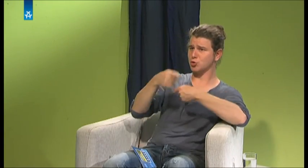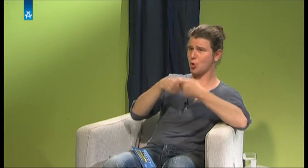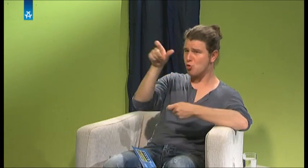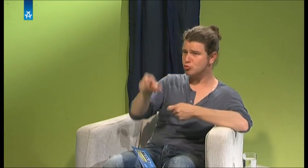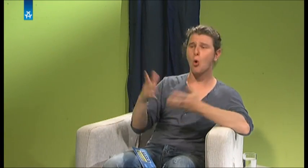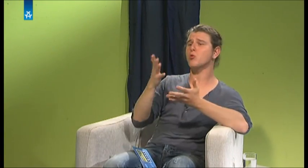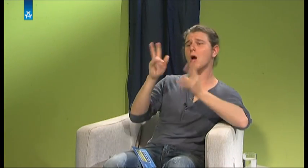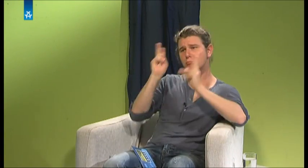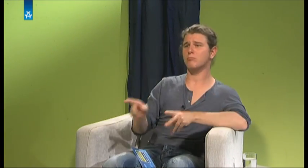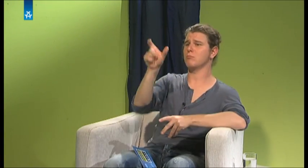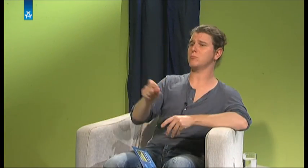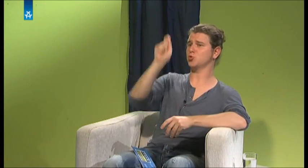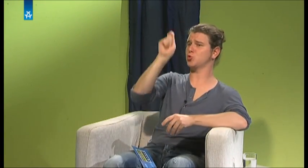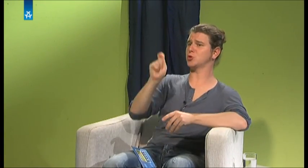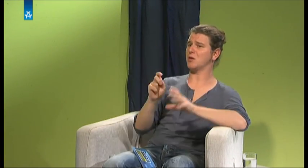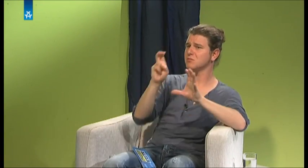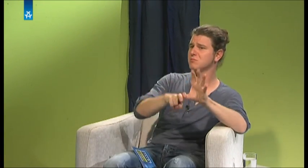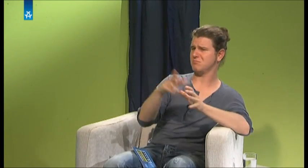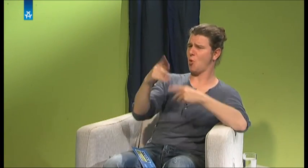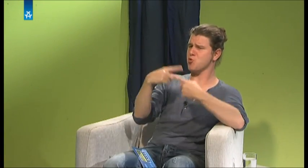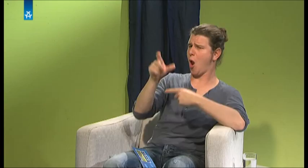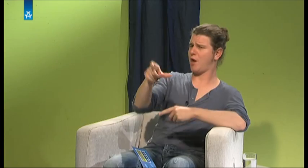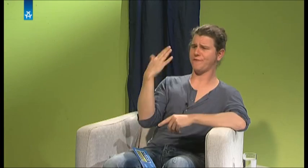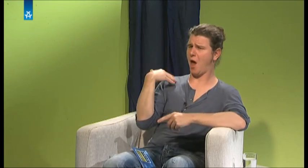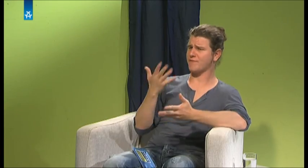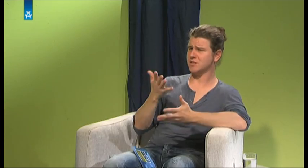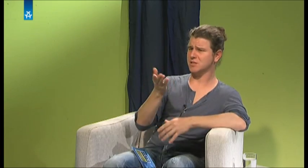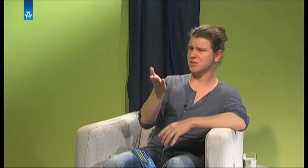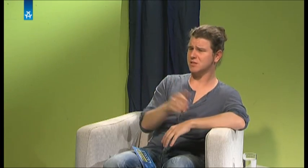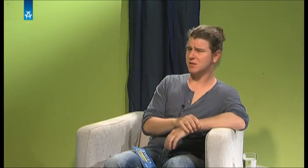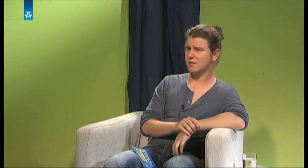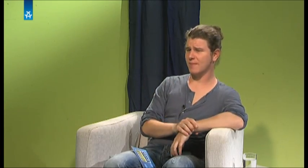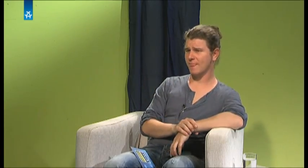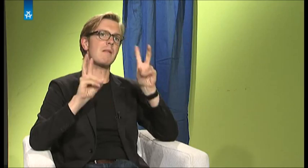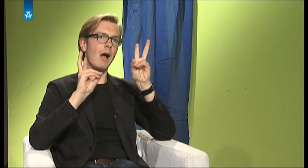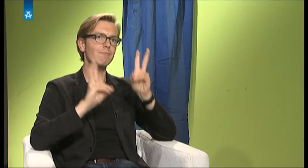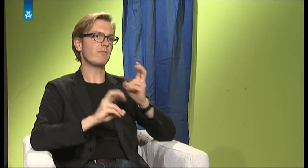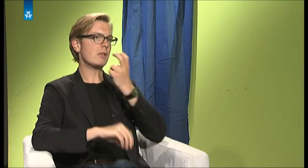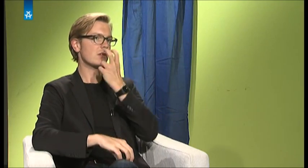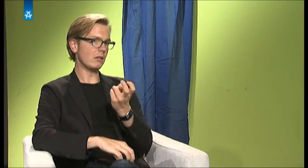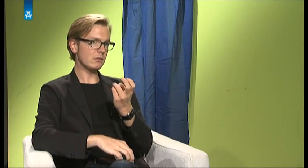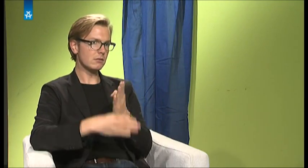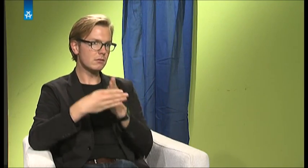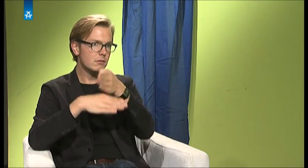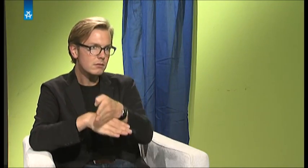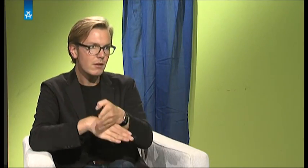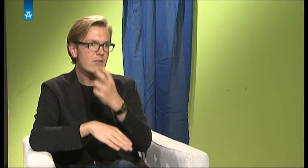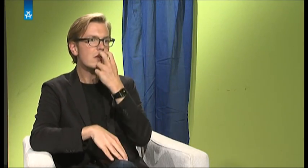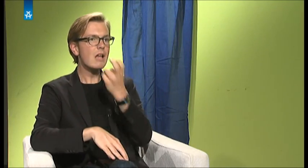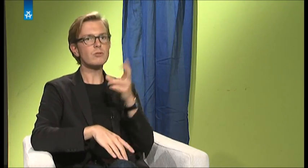Austauschstudent oder wie war deine Rolle überhaupt? Was war dein Status? Ich war Gast, so etwas, was man im Deutschen irgendwie als